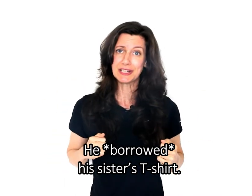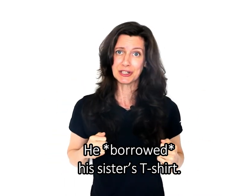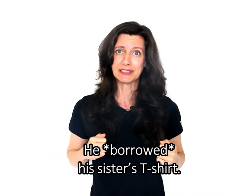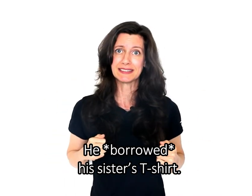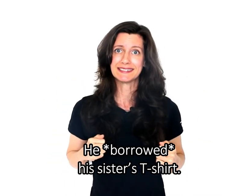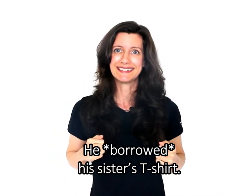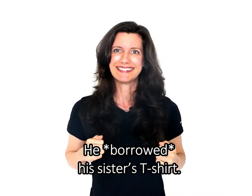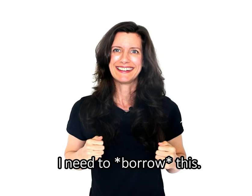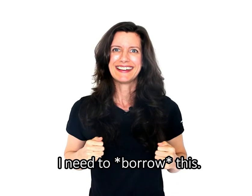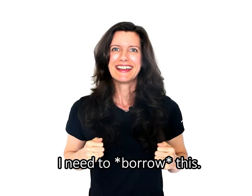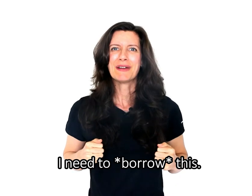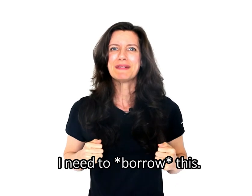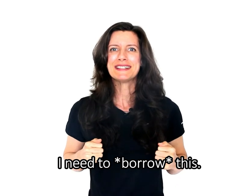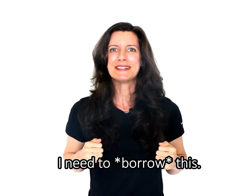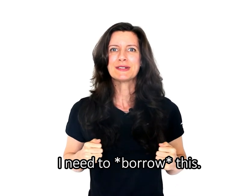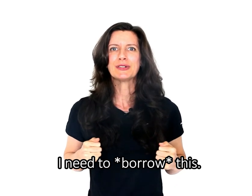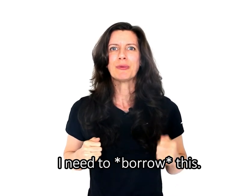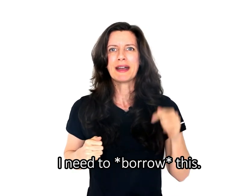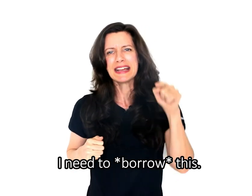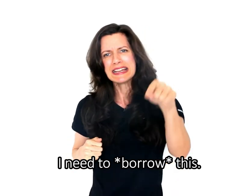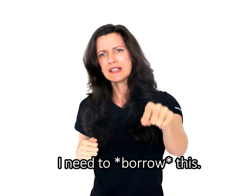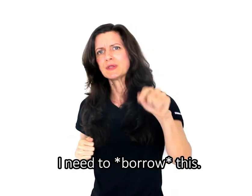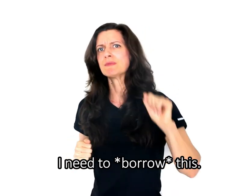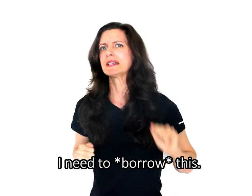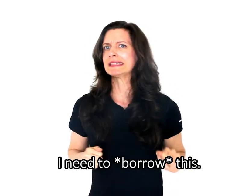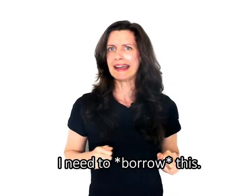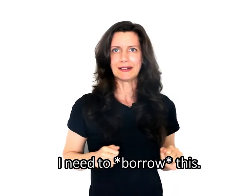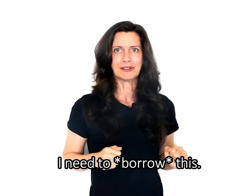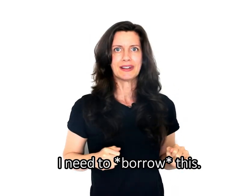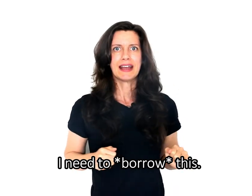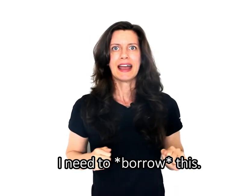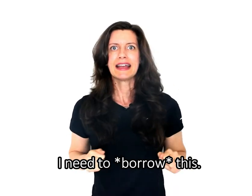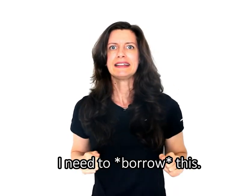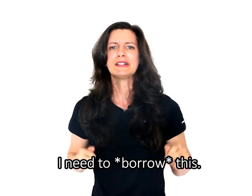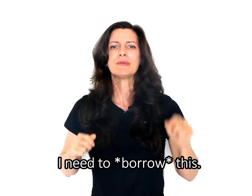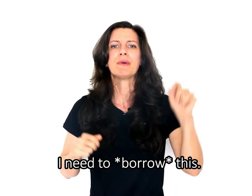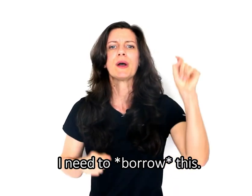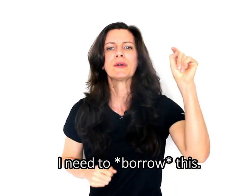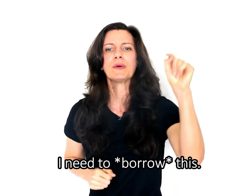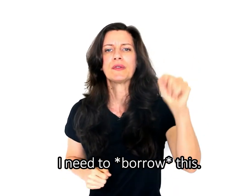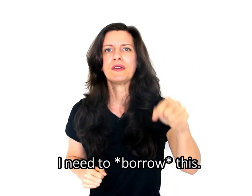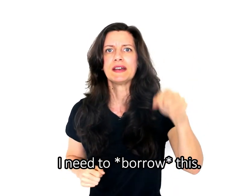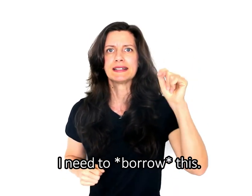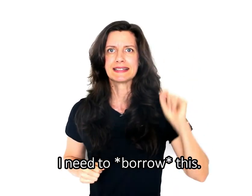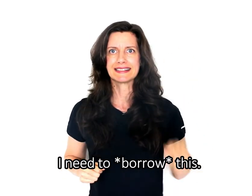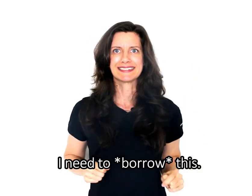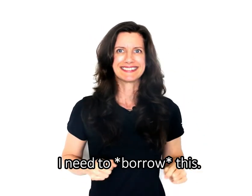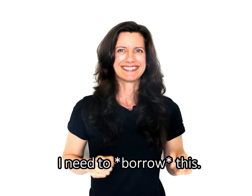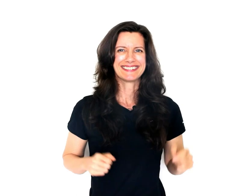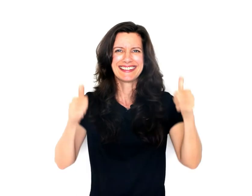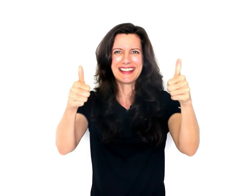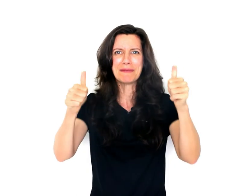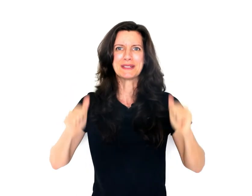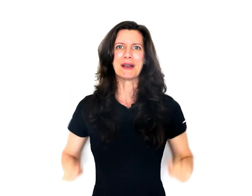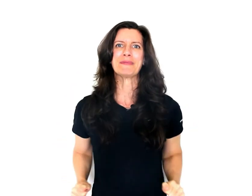-shirt. Eu preciso tomar isto emprestado. I need to borrow this. Thumbs up!